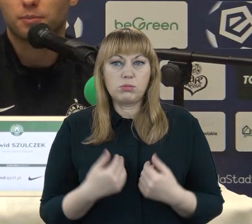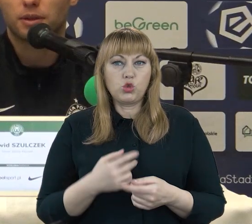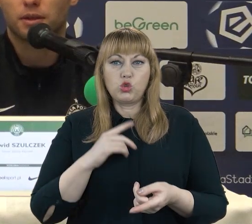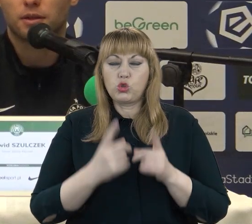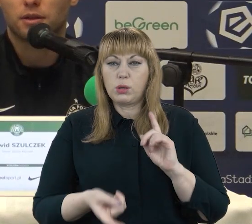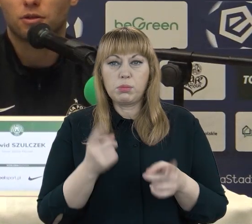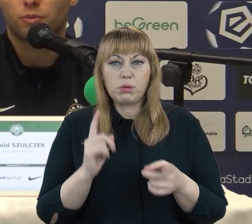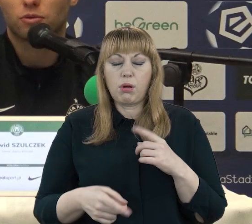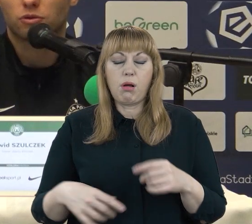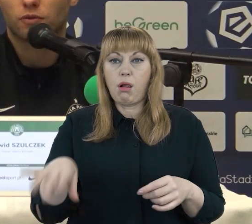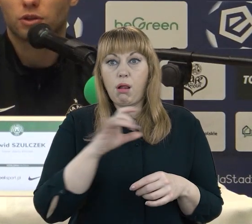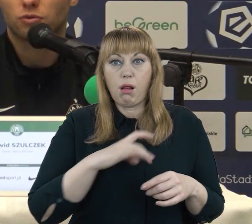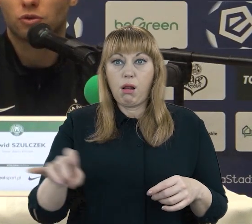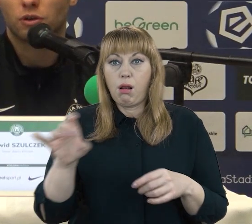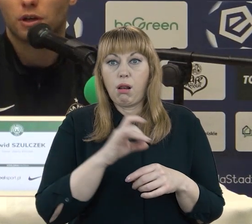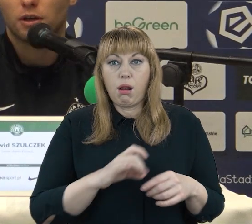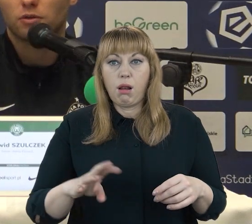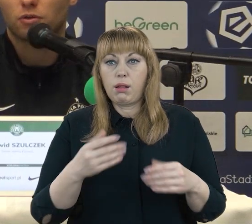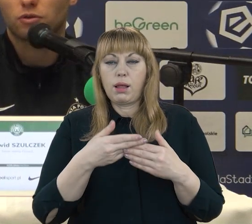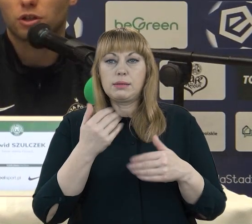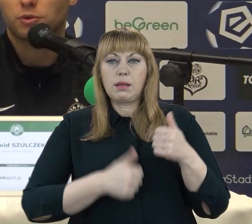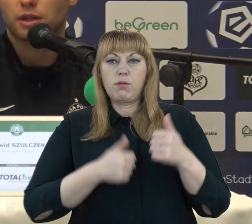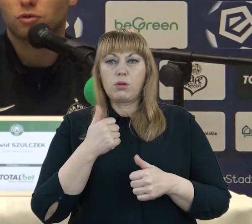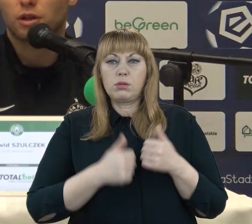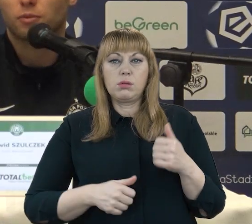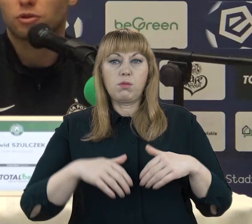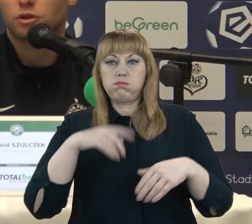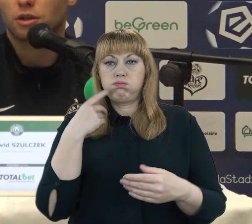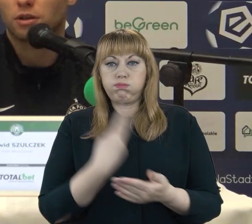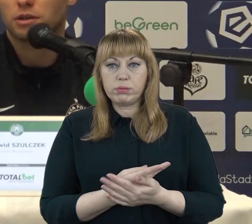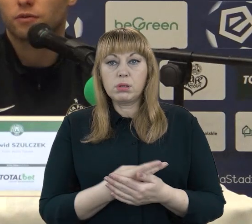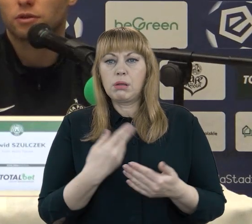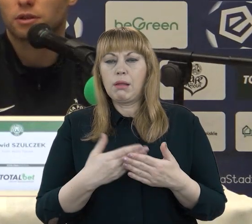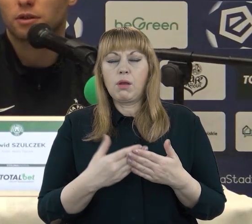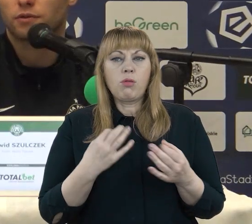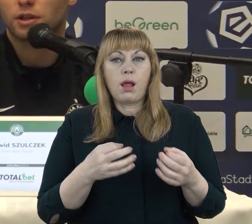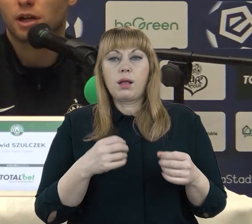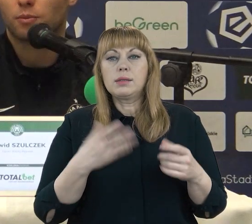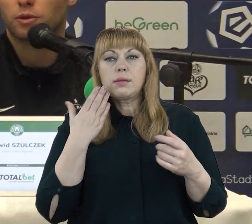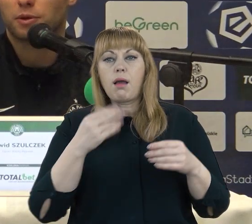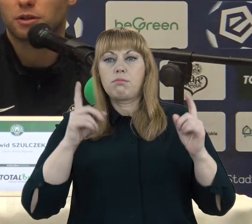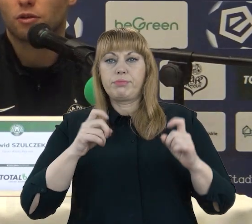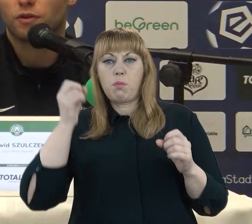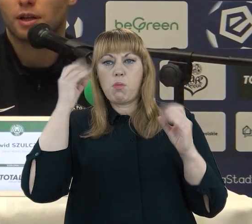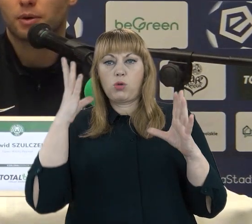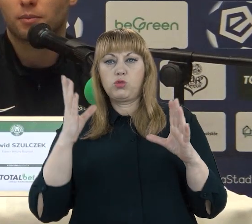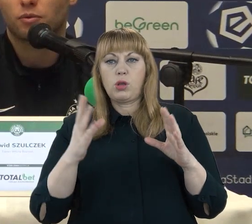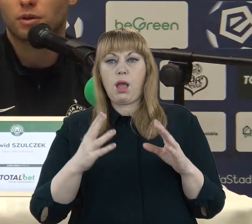speedy i objętościowo też dużo. To chcieliśmy zagrać o tyle mądrze, że inni zawodnicy wyznaczali moment pressingowy i lepiej nam było tego